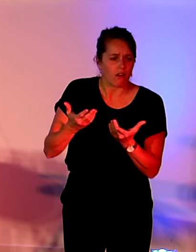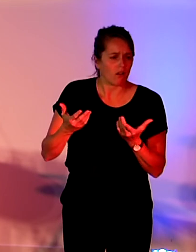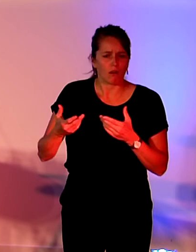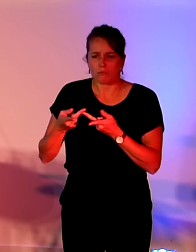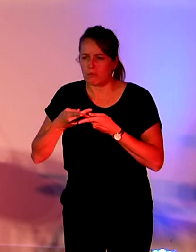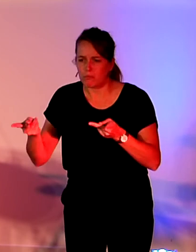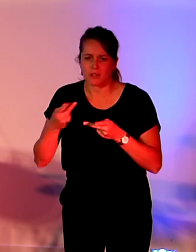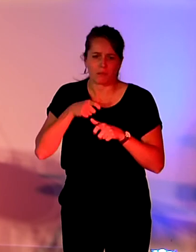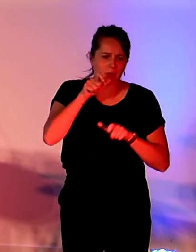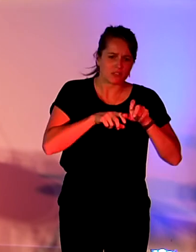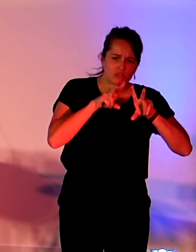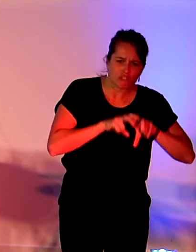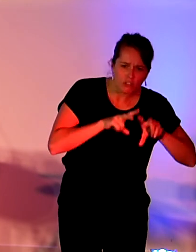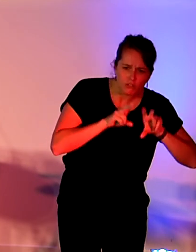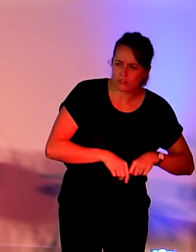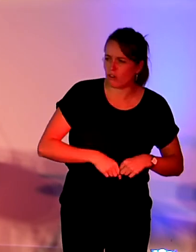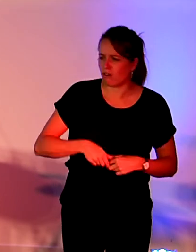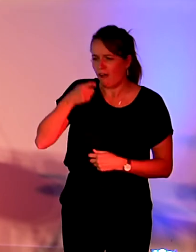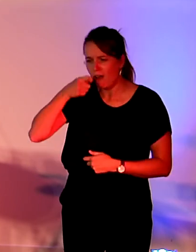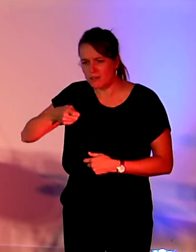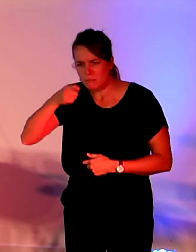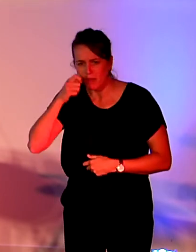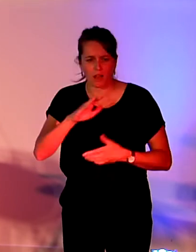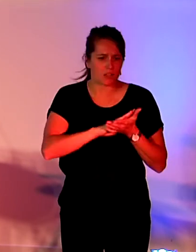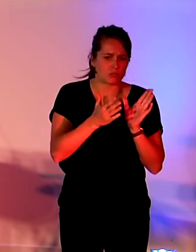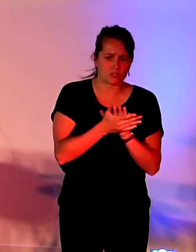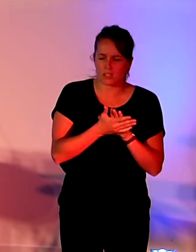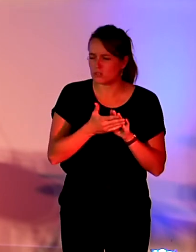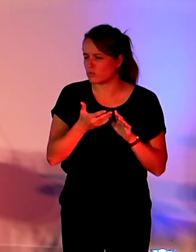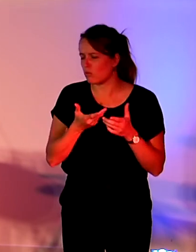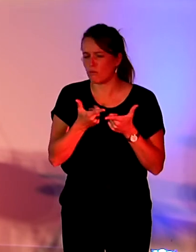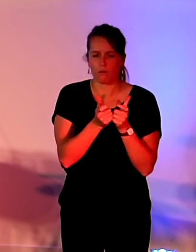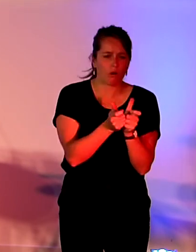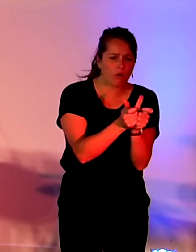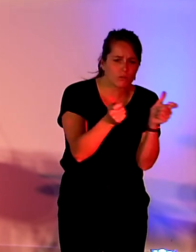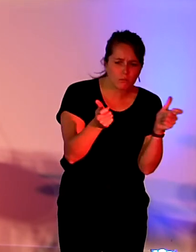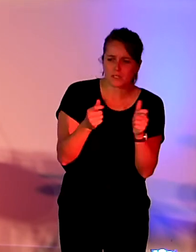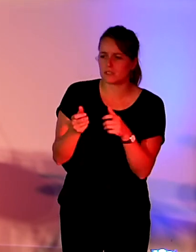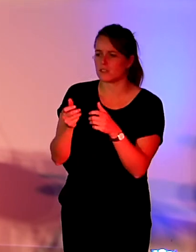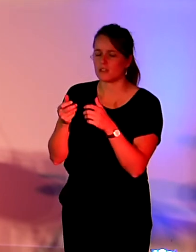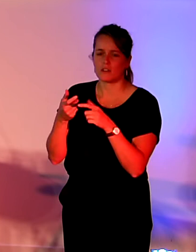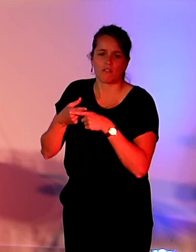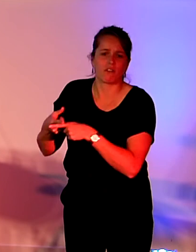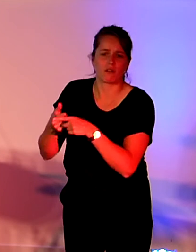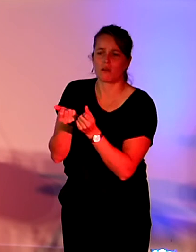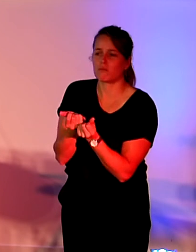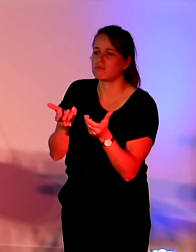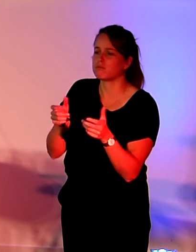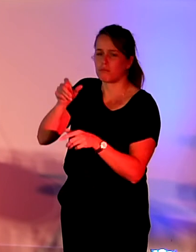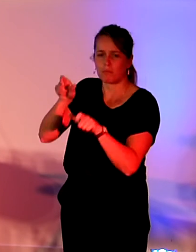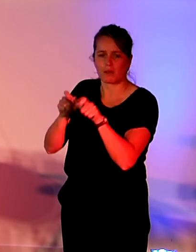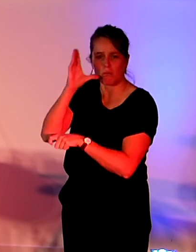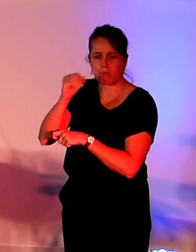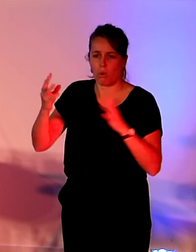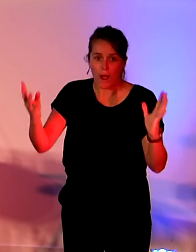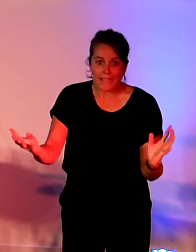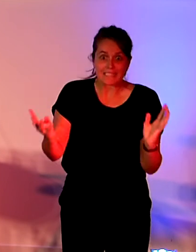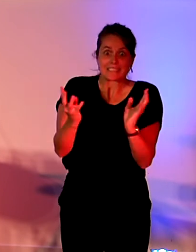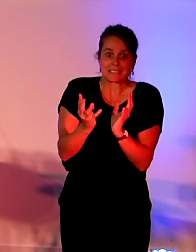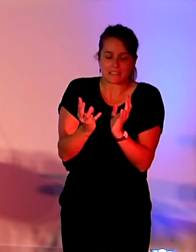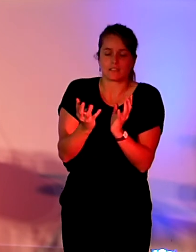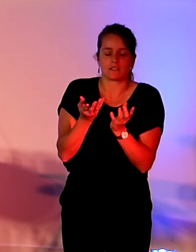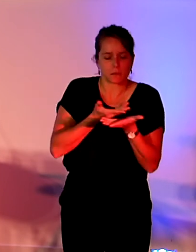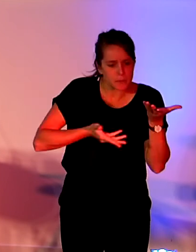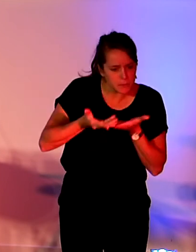chercheurs, des experts, des associations, des entreprises, des fédérations professionnelles. Donc voilà, ces premiers rapports et documents